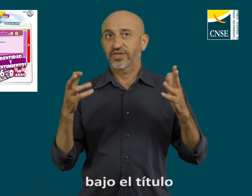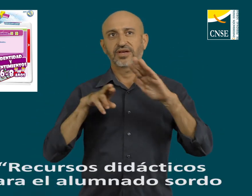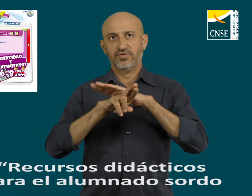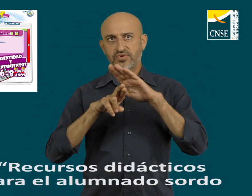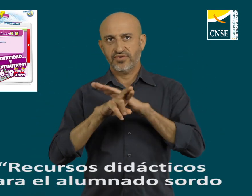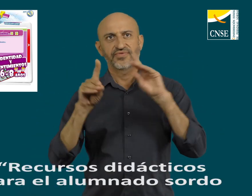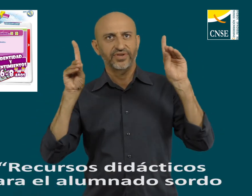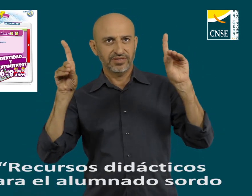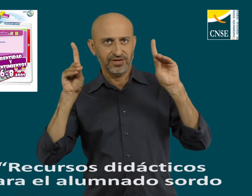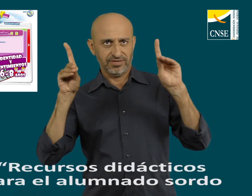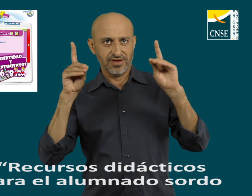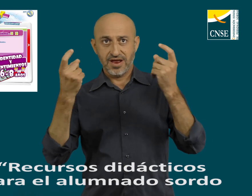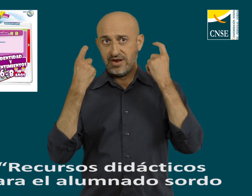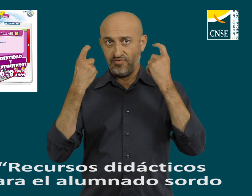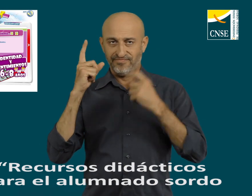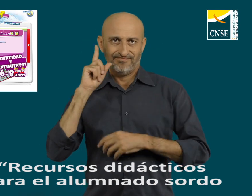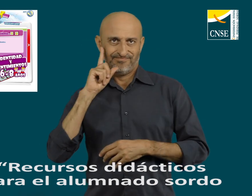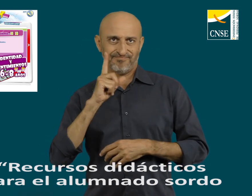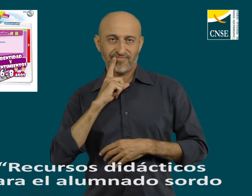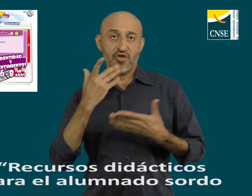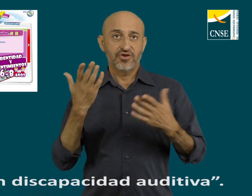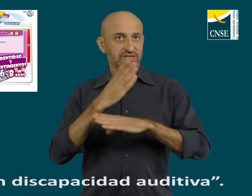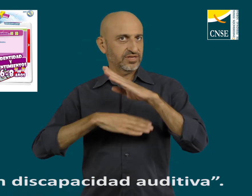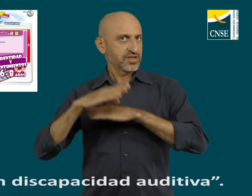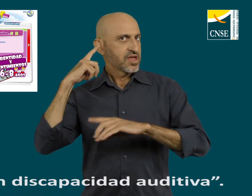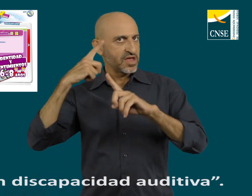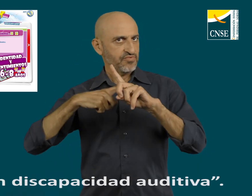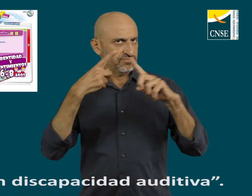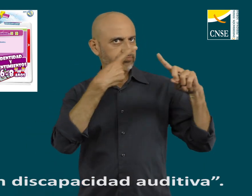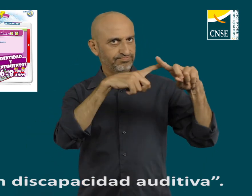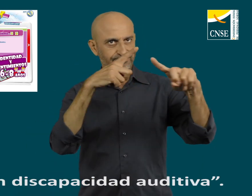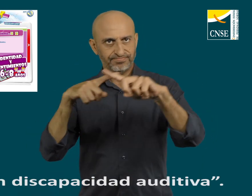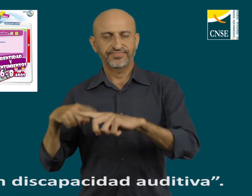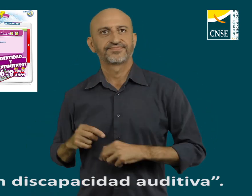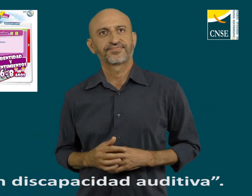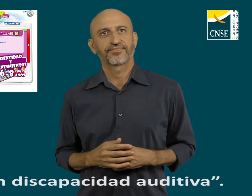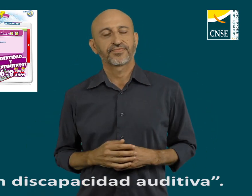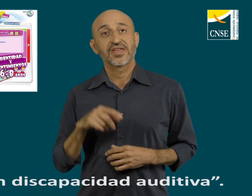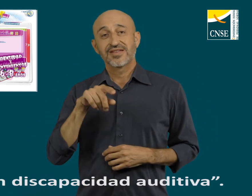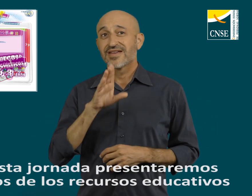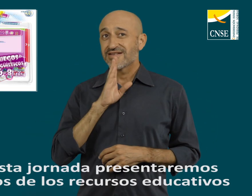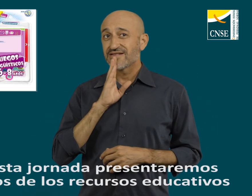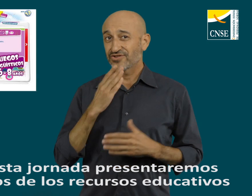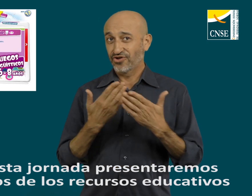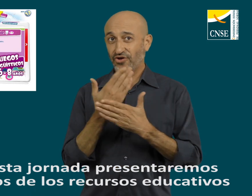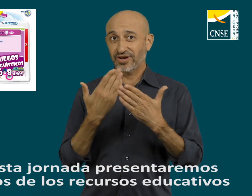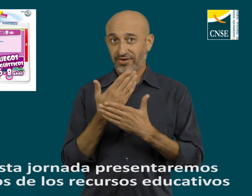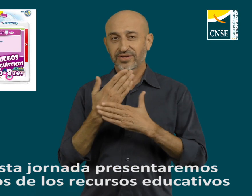título Recursos didácticos para el alumnado sordo o con discapacidad auditiva. En esta